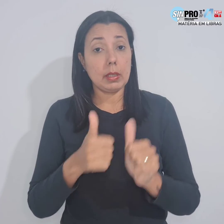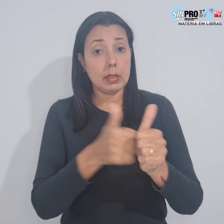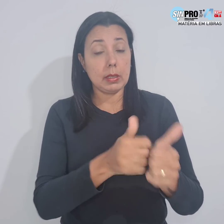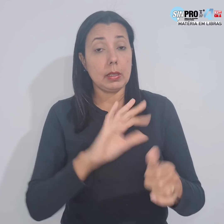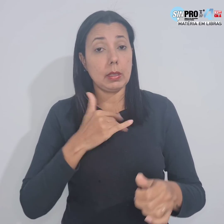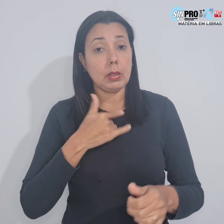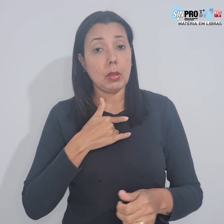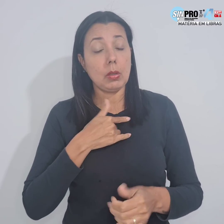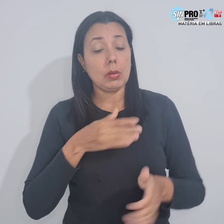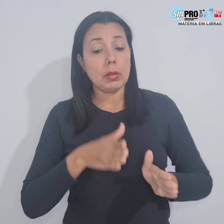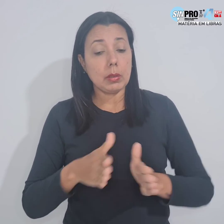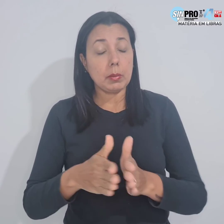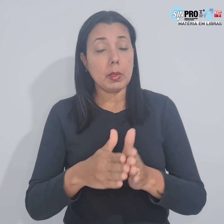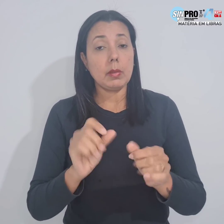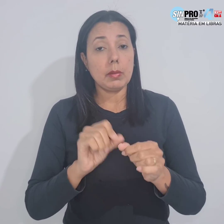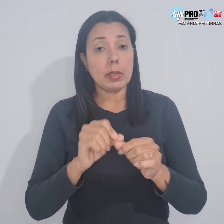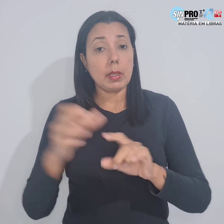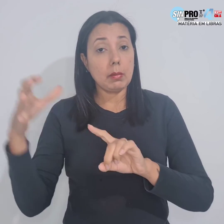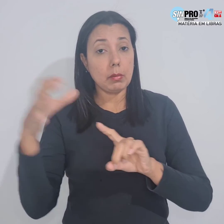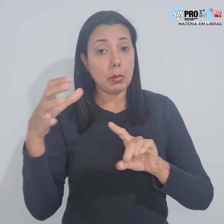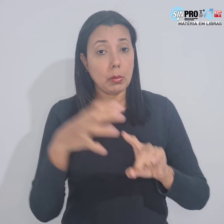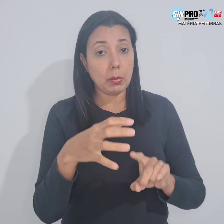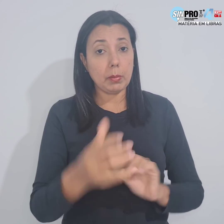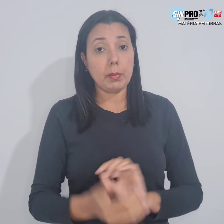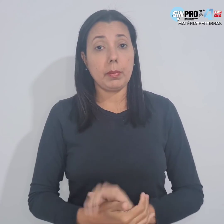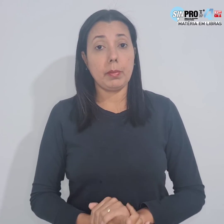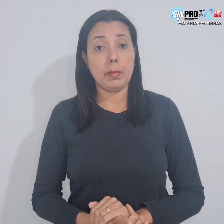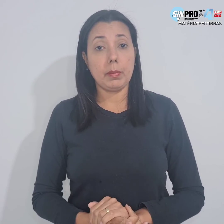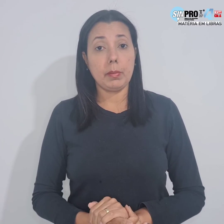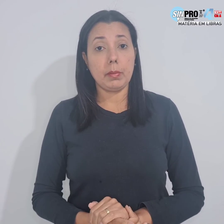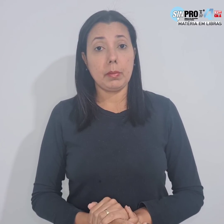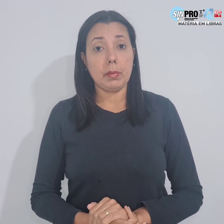siga nossas instruções para fazer pressão. Audem Acesse